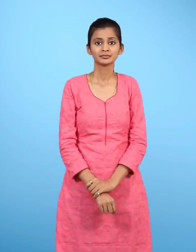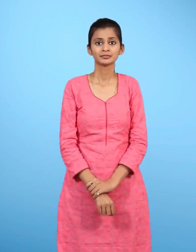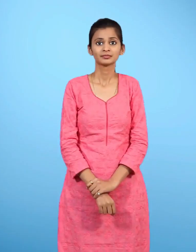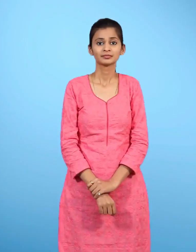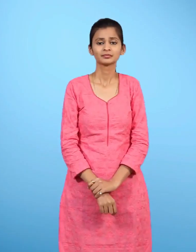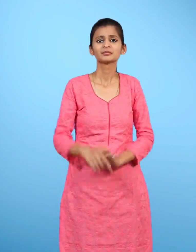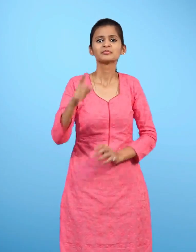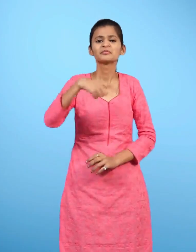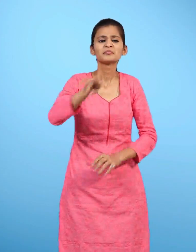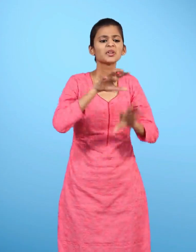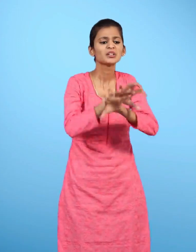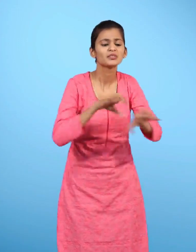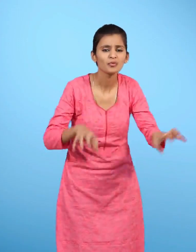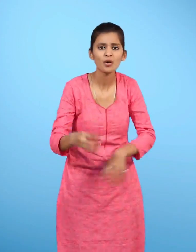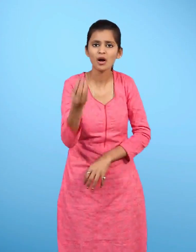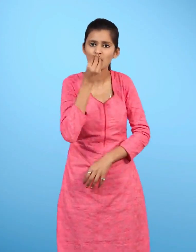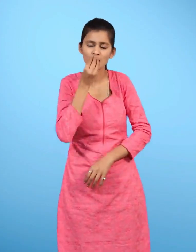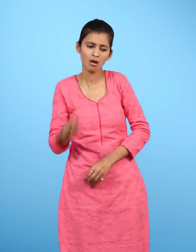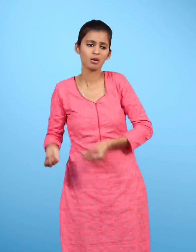तुम इन जानवरों को खाना क्यों खिलाते हो